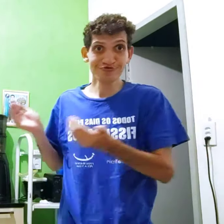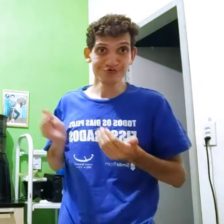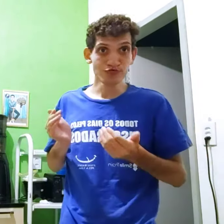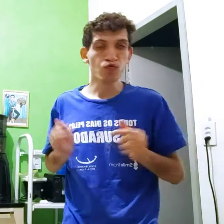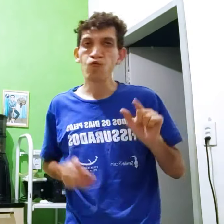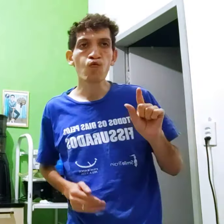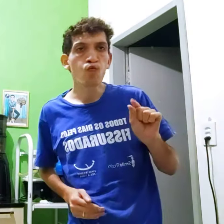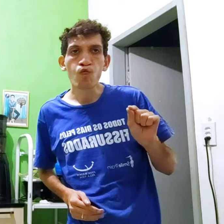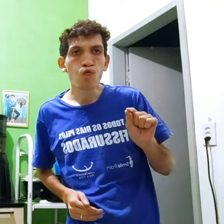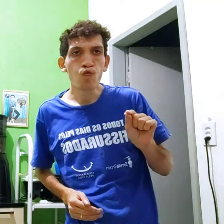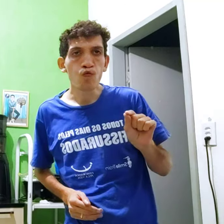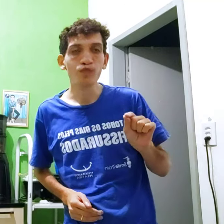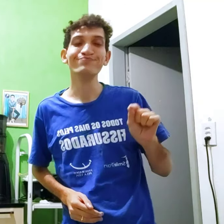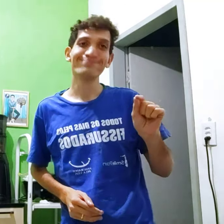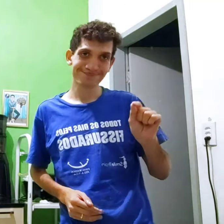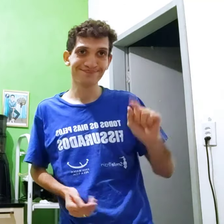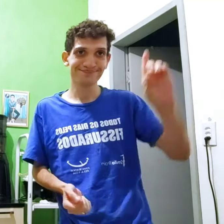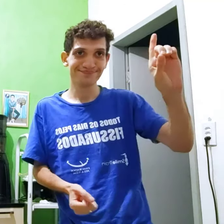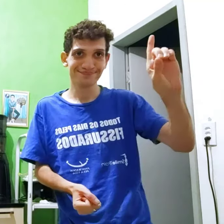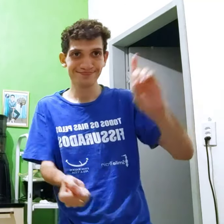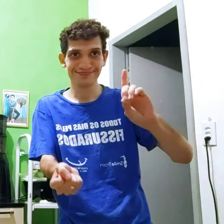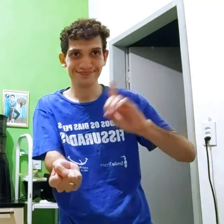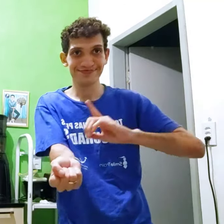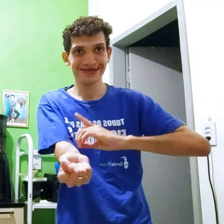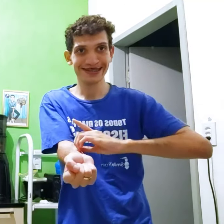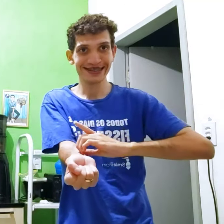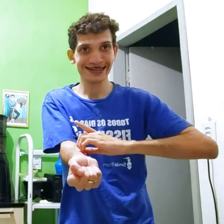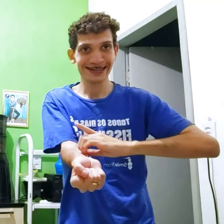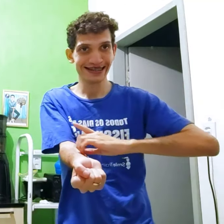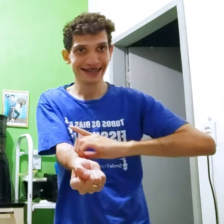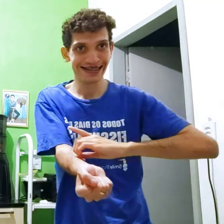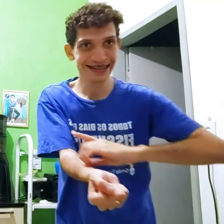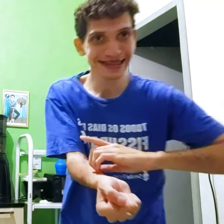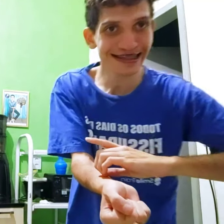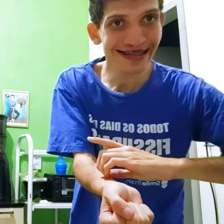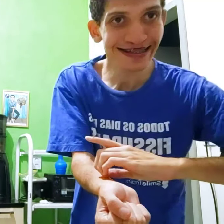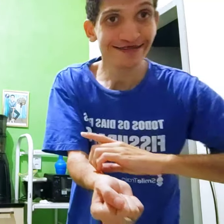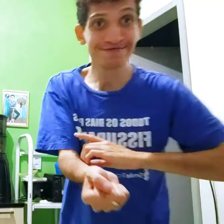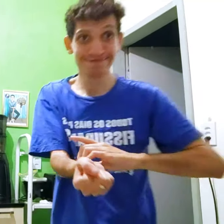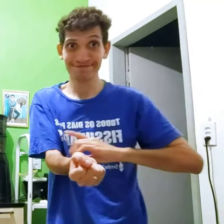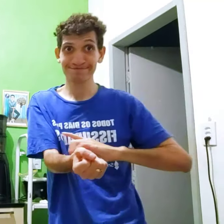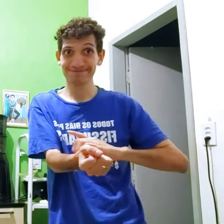O outro de A É o E Paz assim Então,